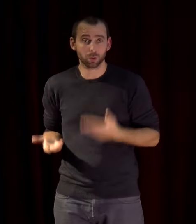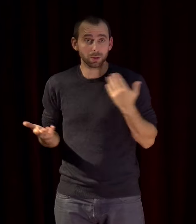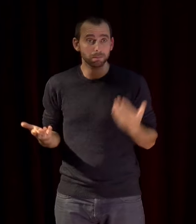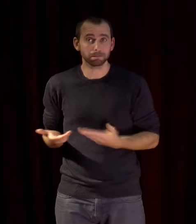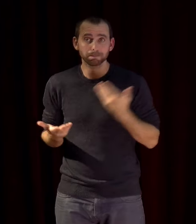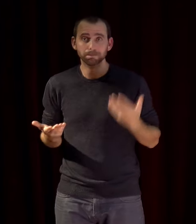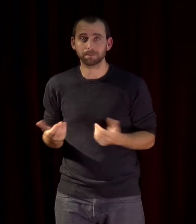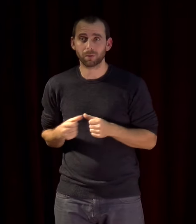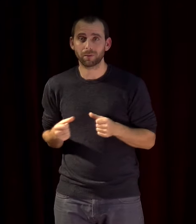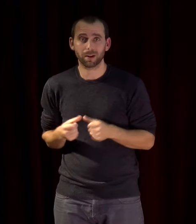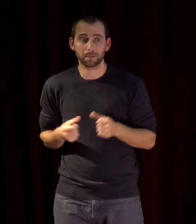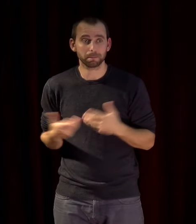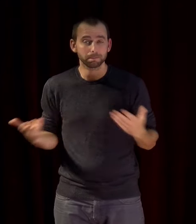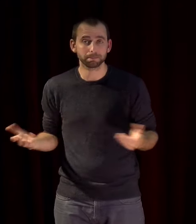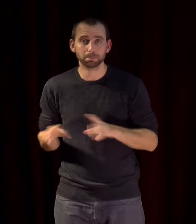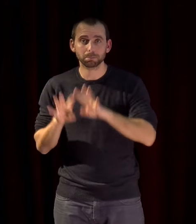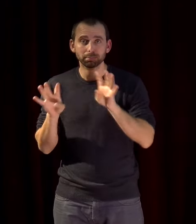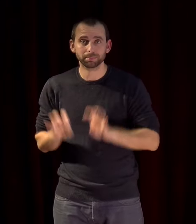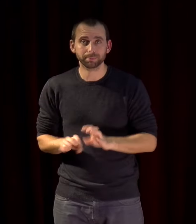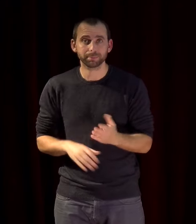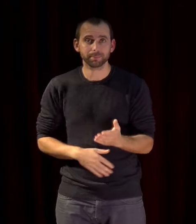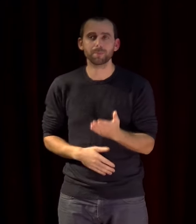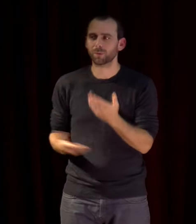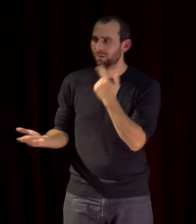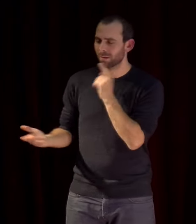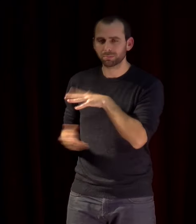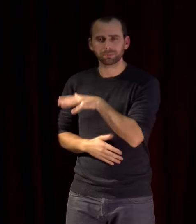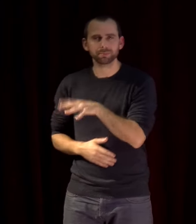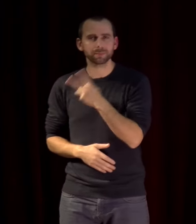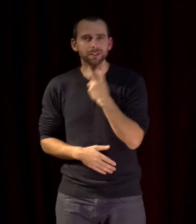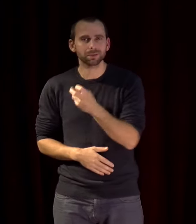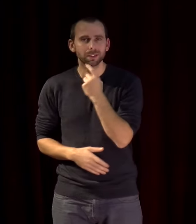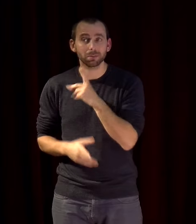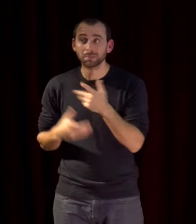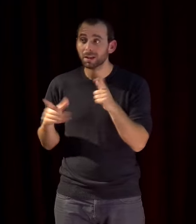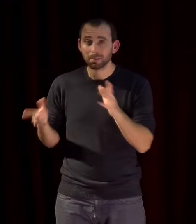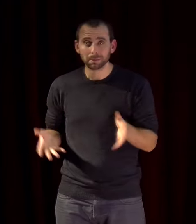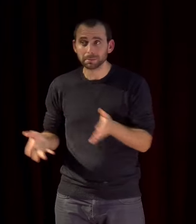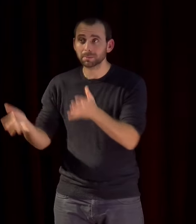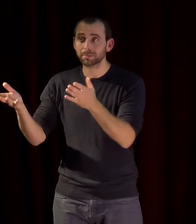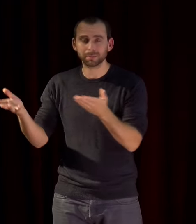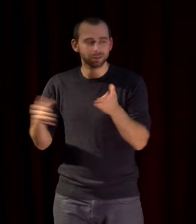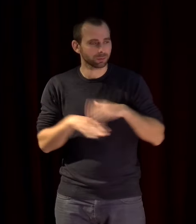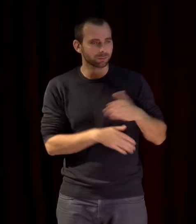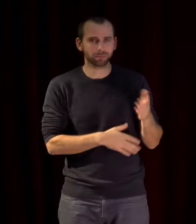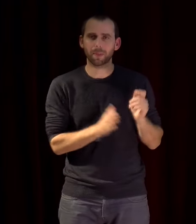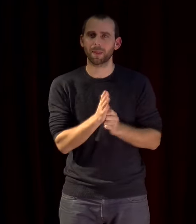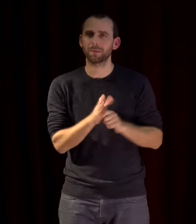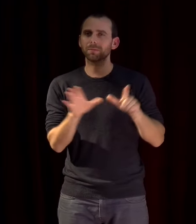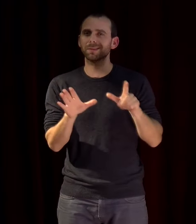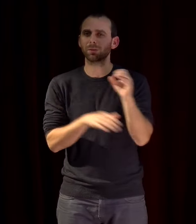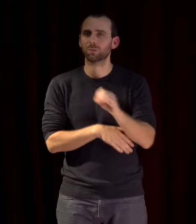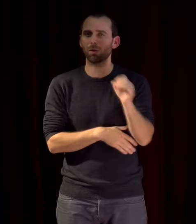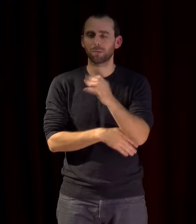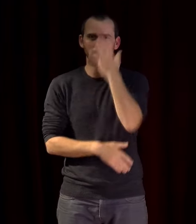visant de manière délibérée des civils l'attaque du Hamas du 7 octobre constitue bien évidemment un crime contre l'humanité